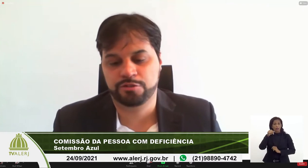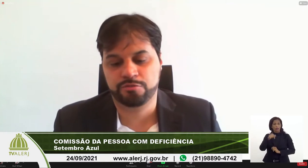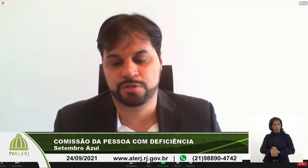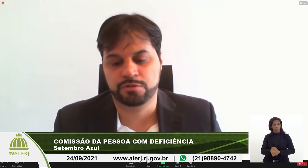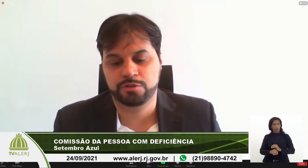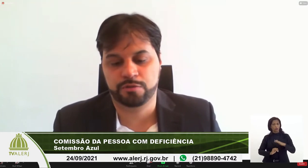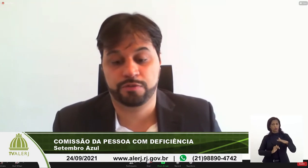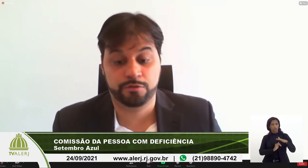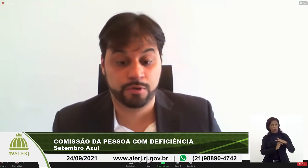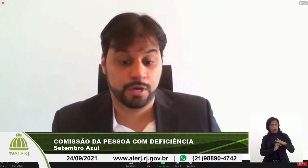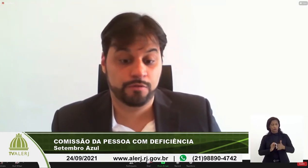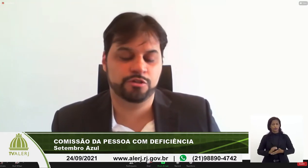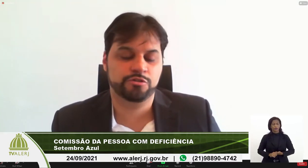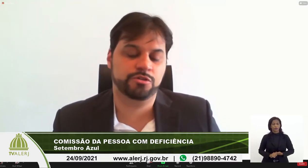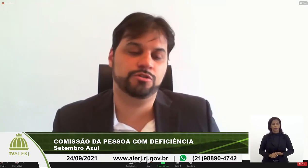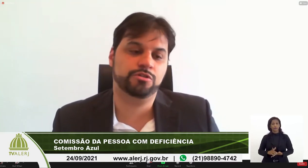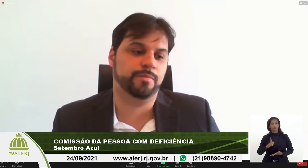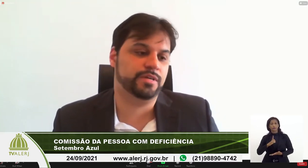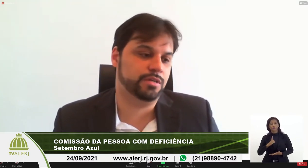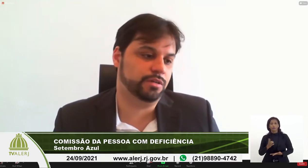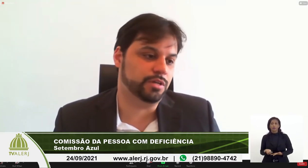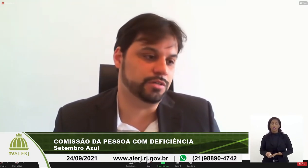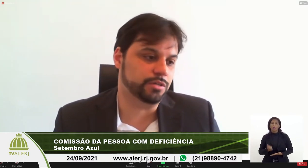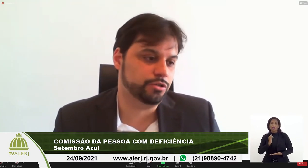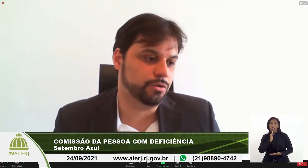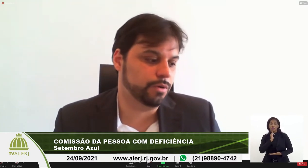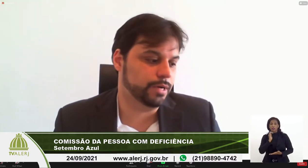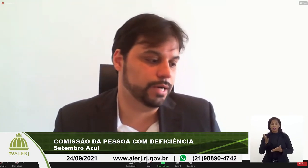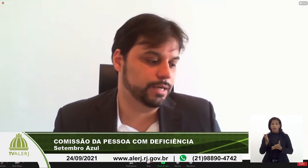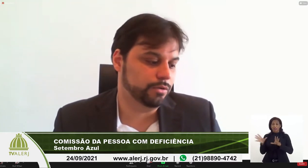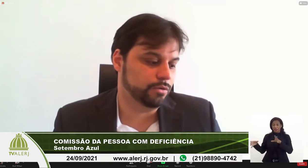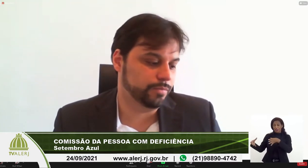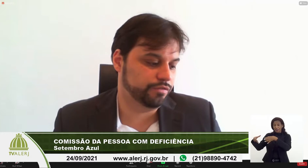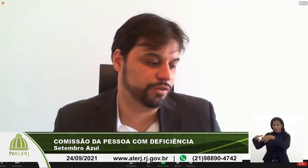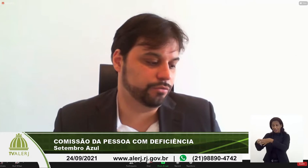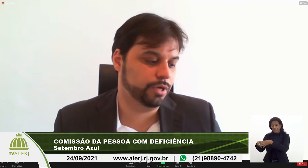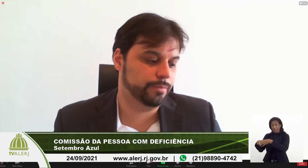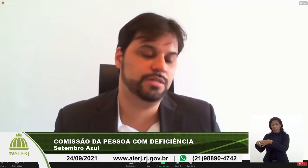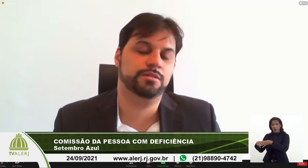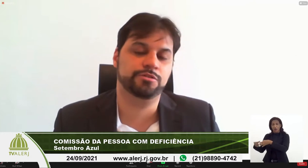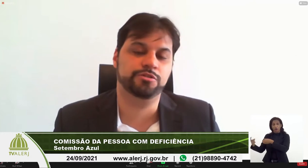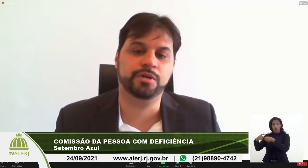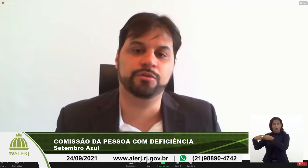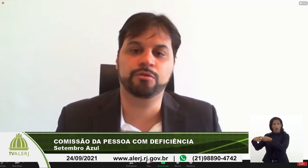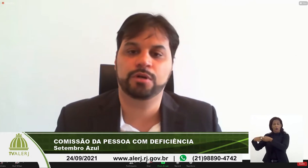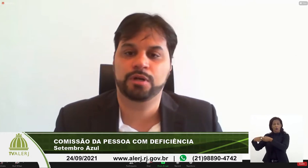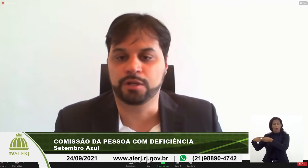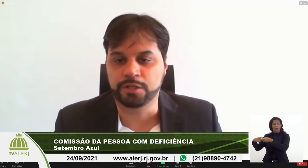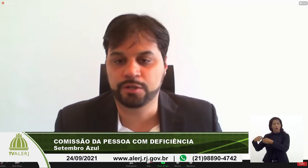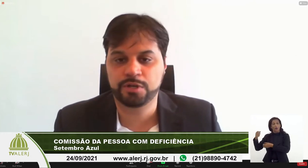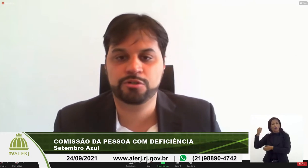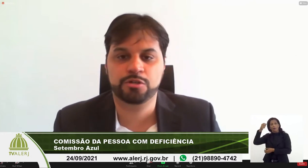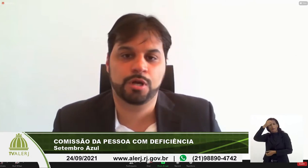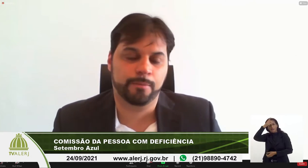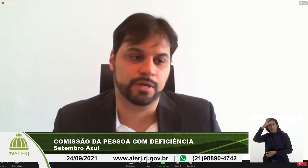instituição. A tem feito, infelizmente, gente tem uma parceira interessante com a Prefeitura para esse atendimento em Libras, para